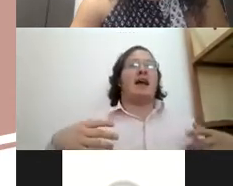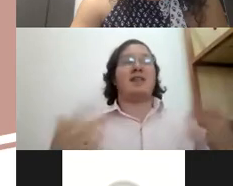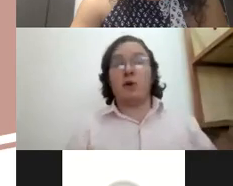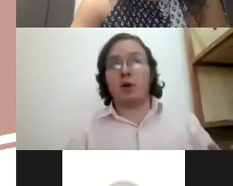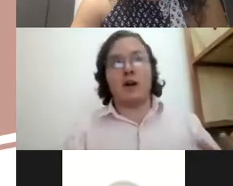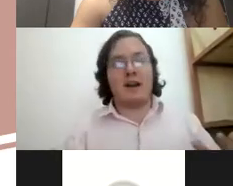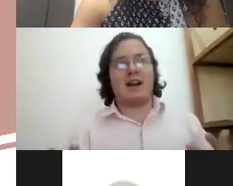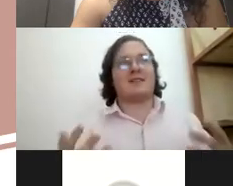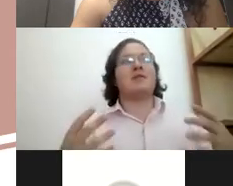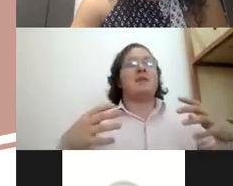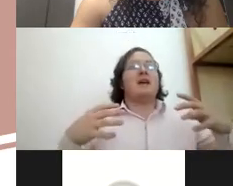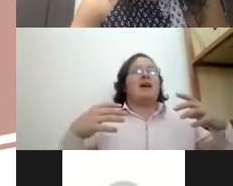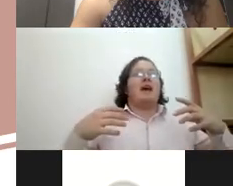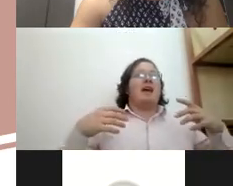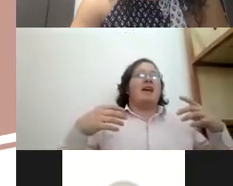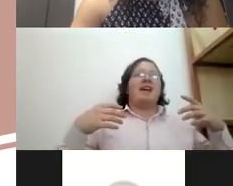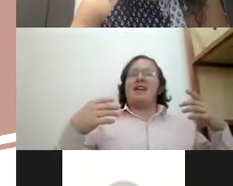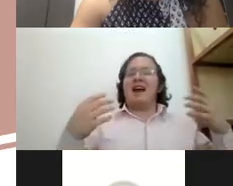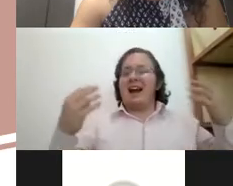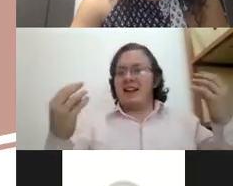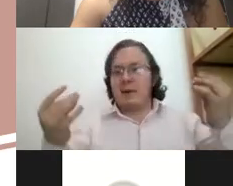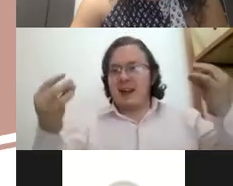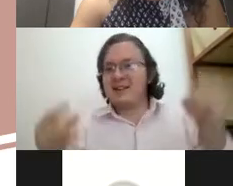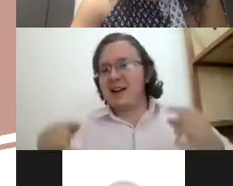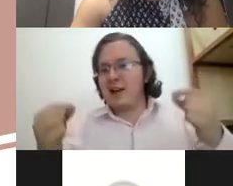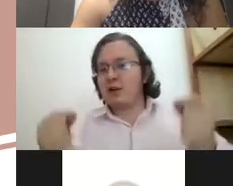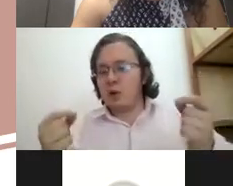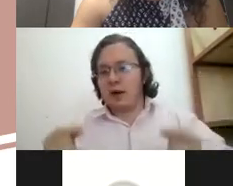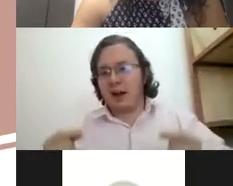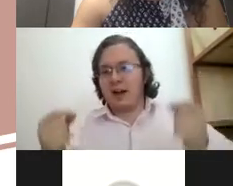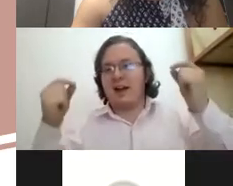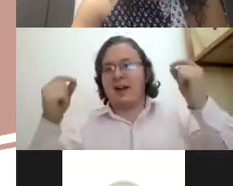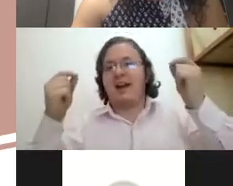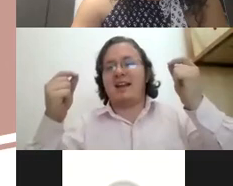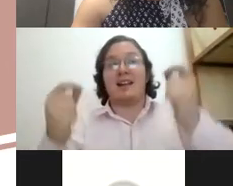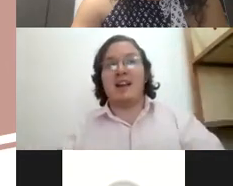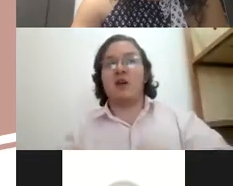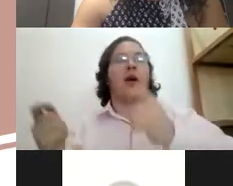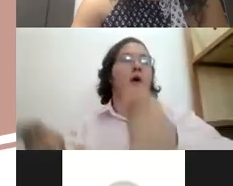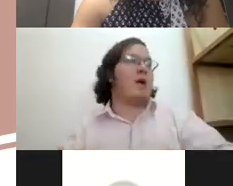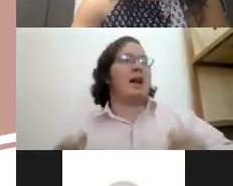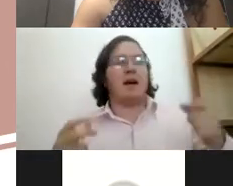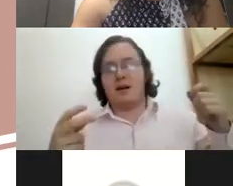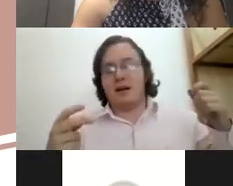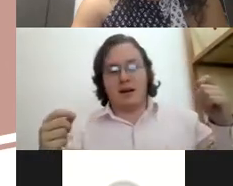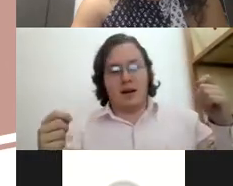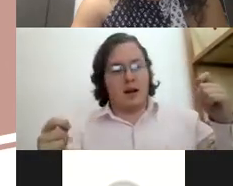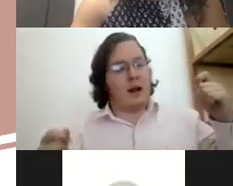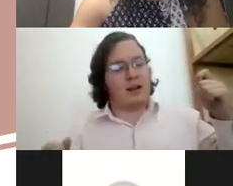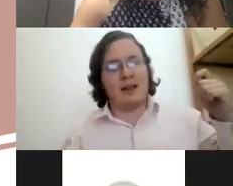es sordo en este caso y que diga la experiencia que yo tuve en Saltillo en Coahuila en